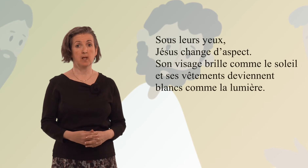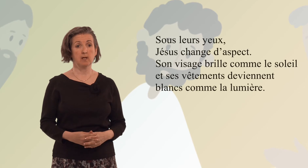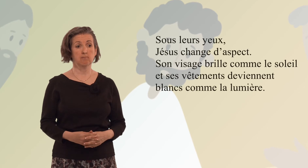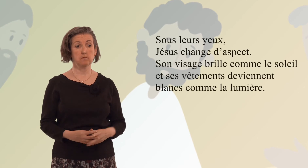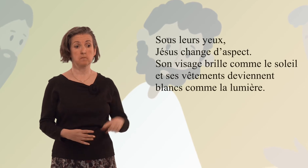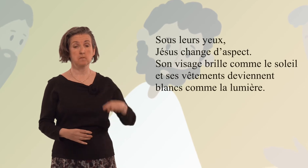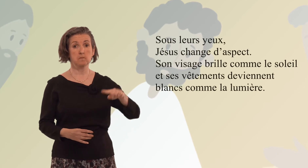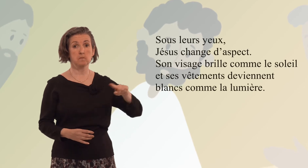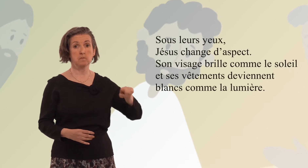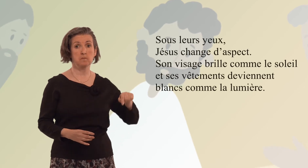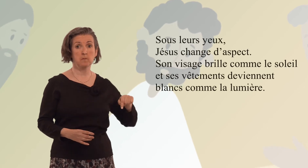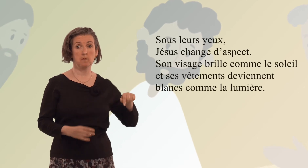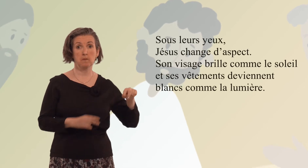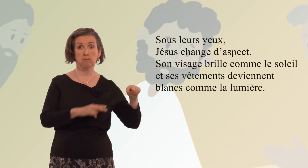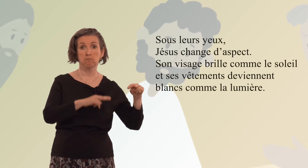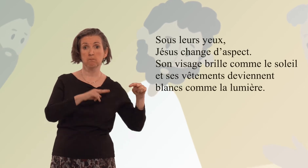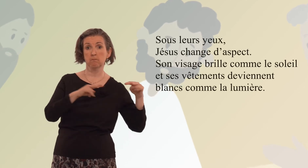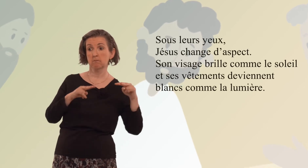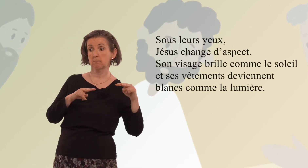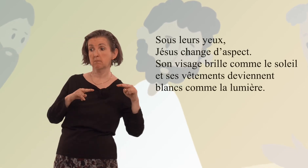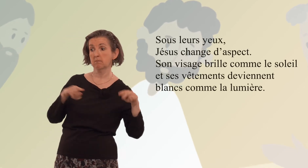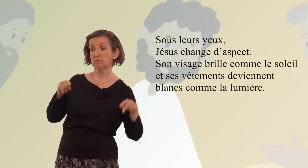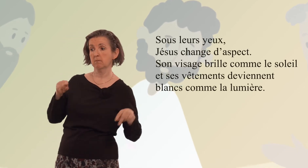Sous leurs yeux, Jésus change d'aspect.